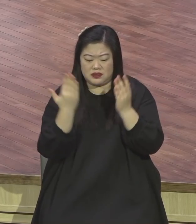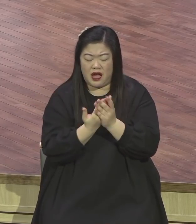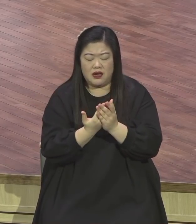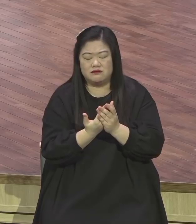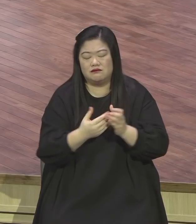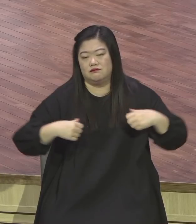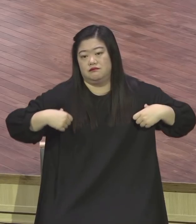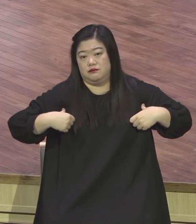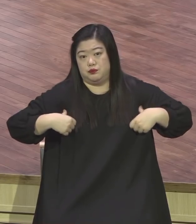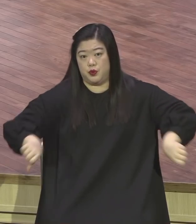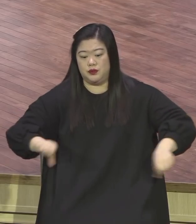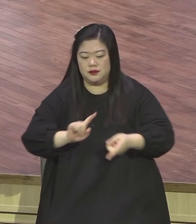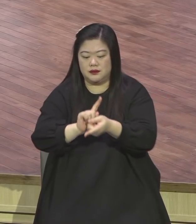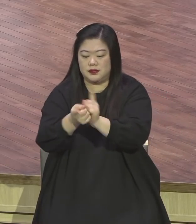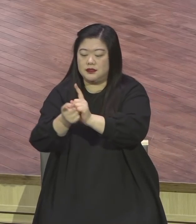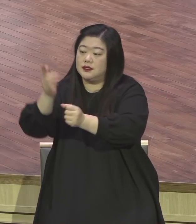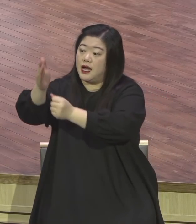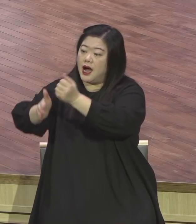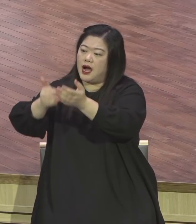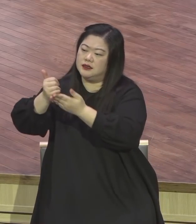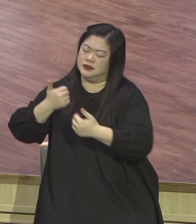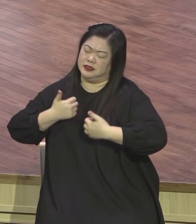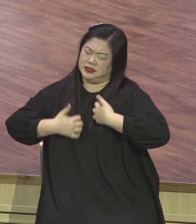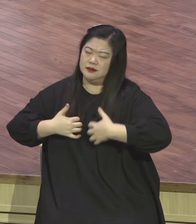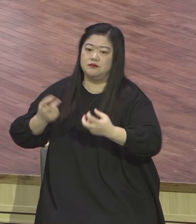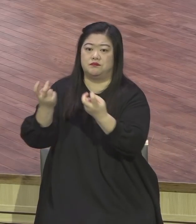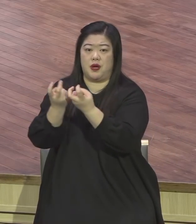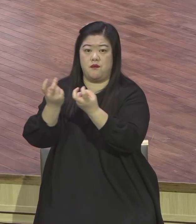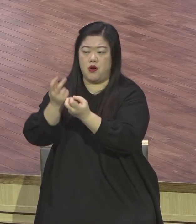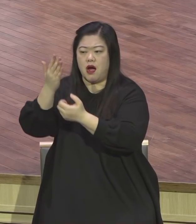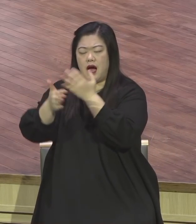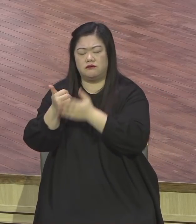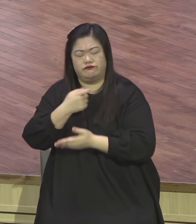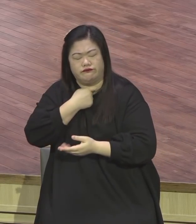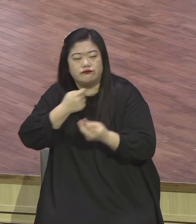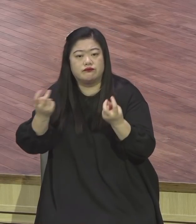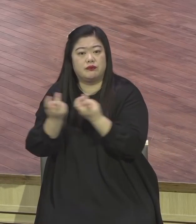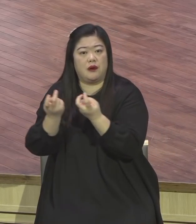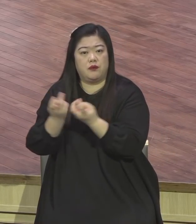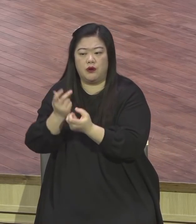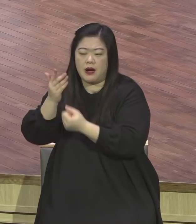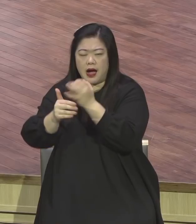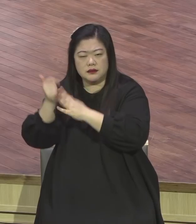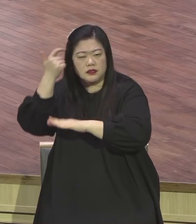원하시는 하나님이 기뻐하시는 현장을 향해서 눈을 돌려라